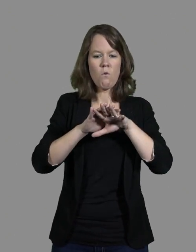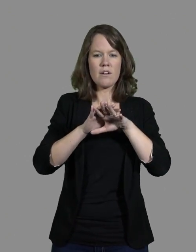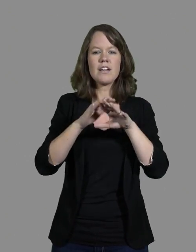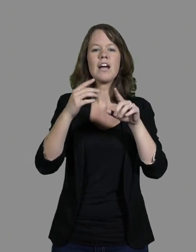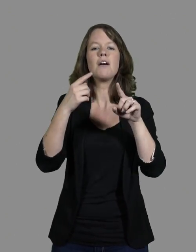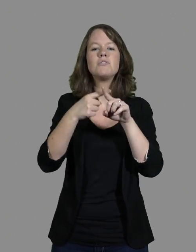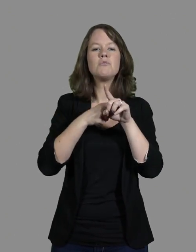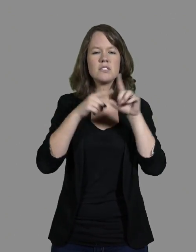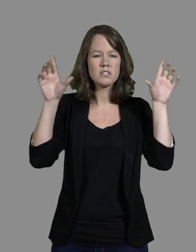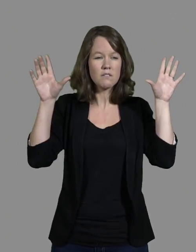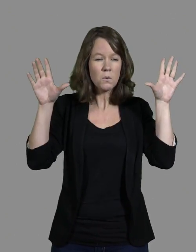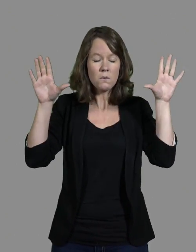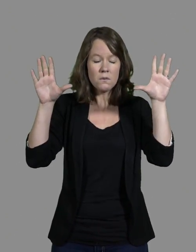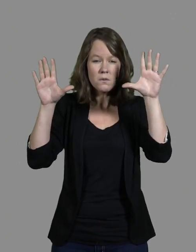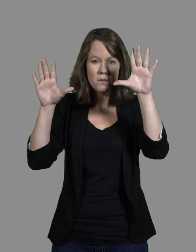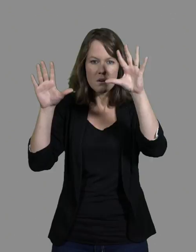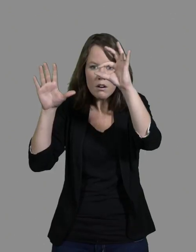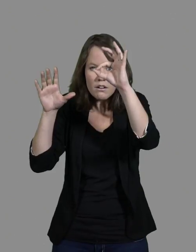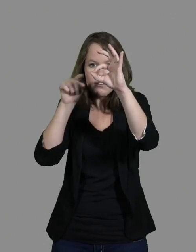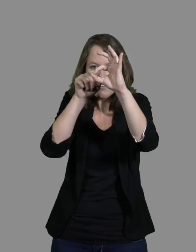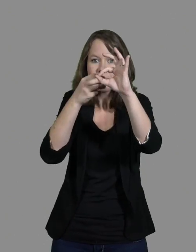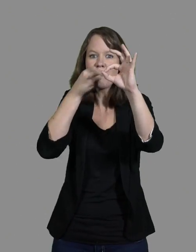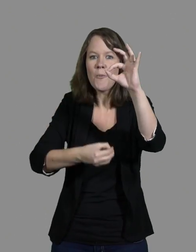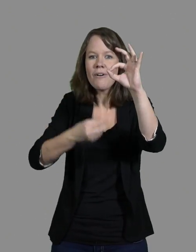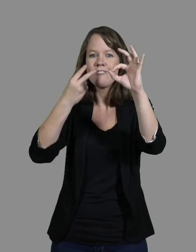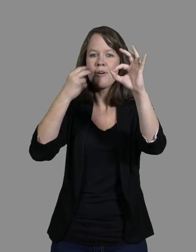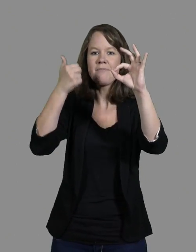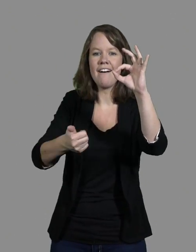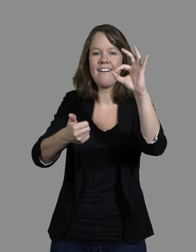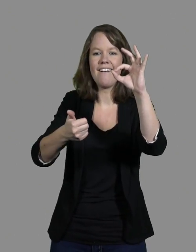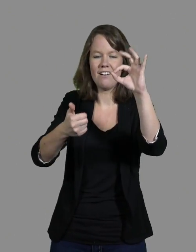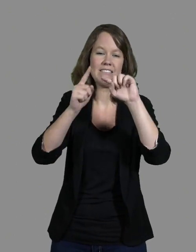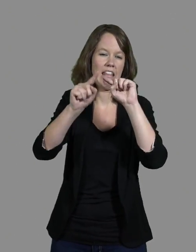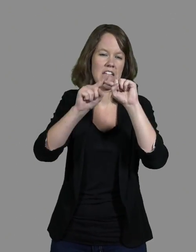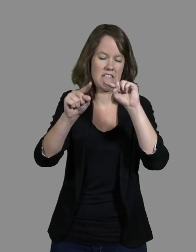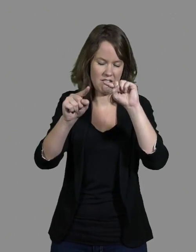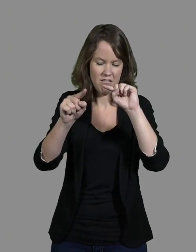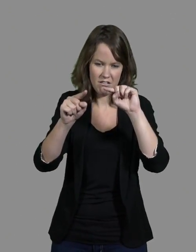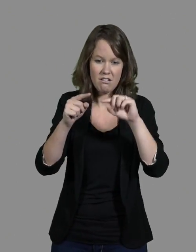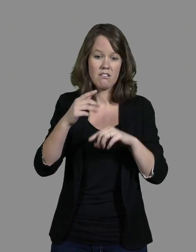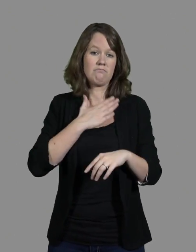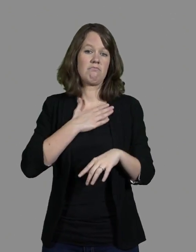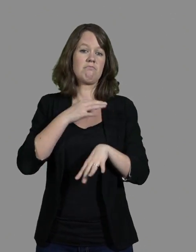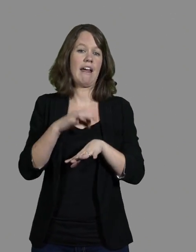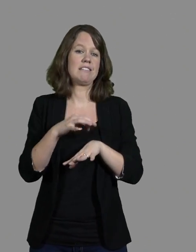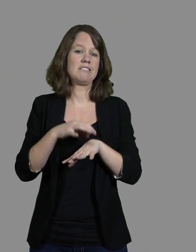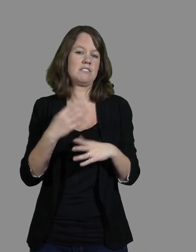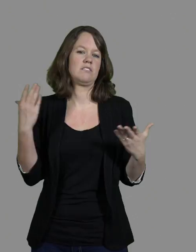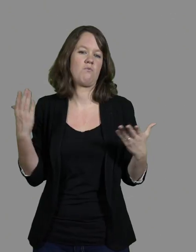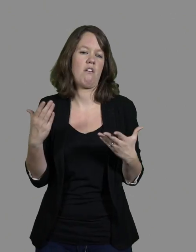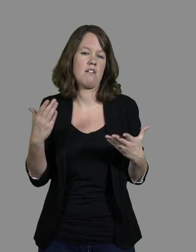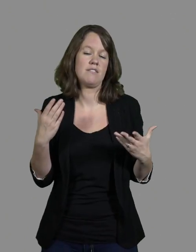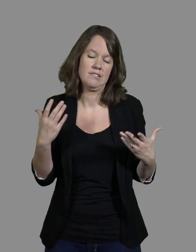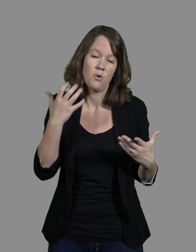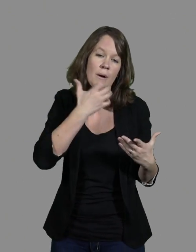plus ça va devenir net. Donc, le détail. Voilà. Dans la rétine pigmentaire, ce qui est horrible, c'est qu'en plus de